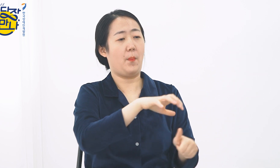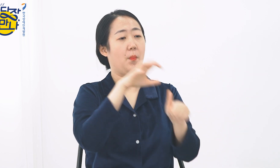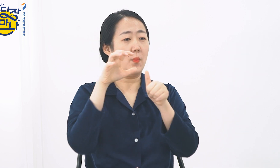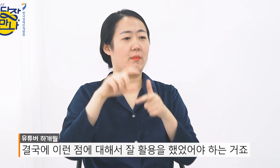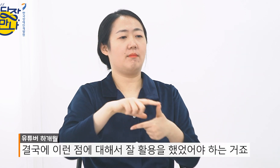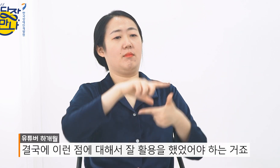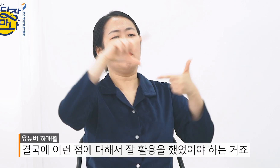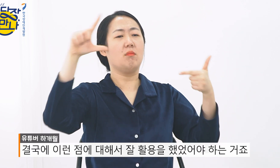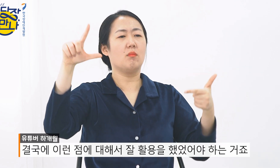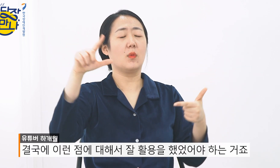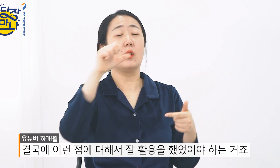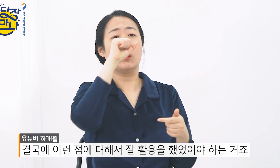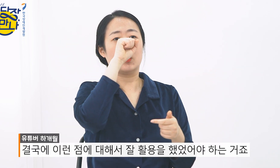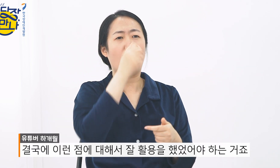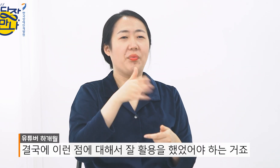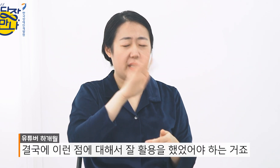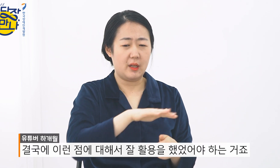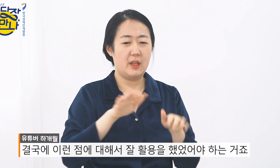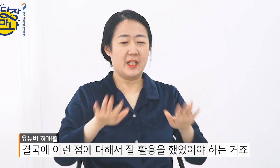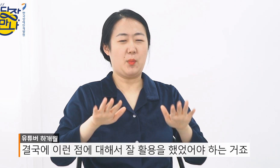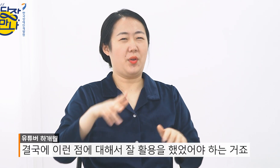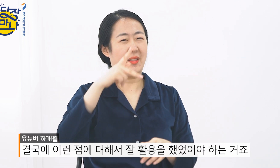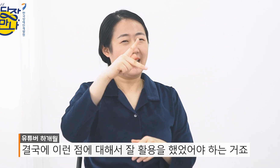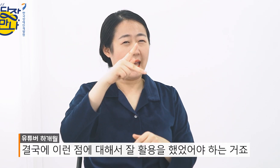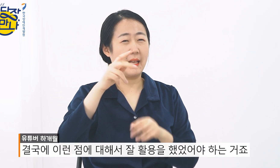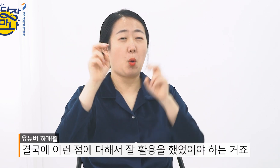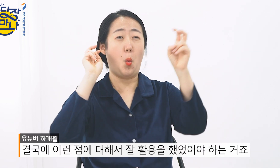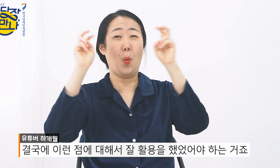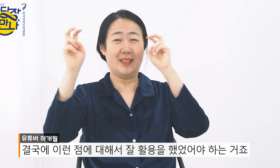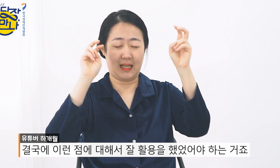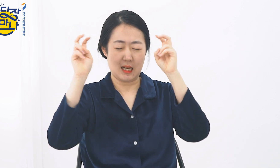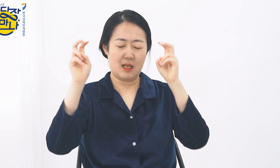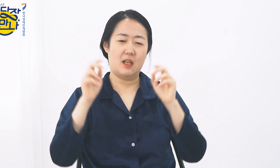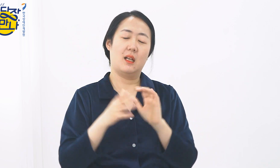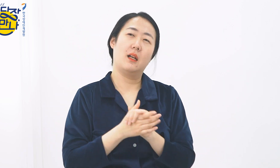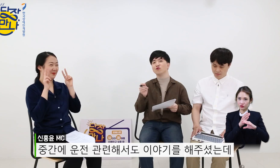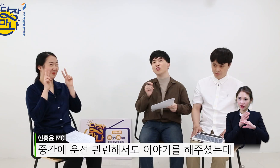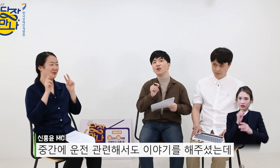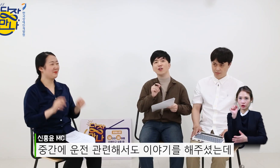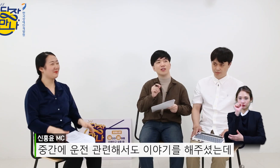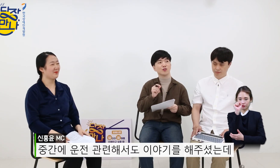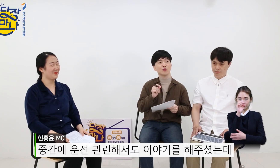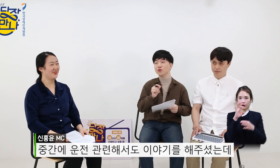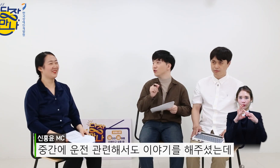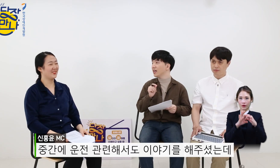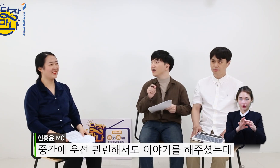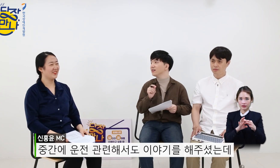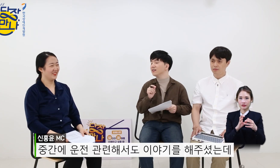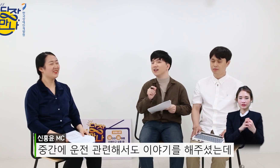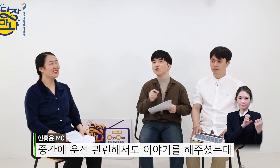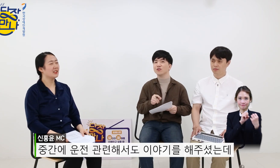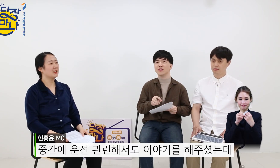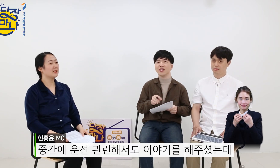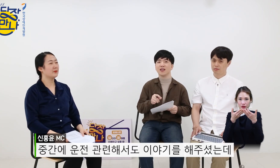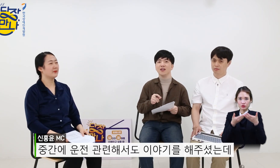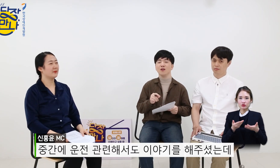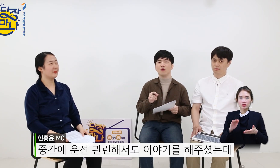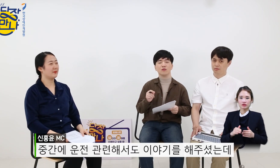결국에 이런 점에 대해서 잘 활용을 했었어야 하는 거죠 근데 이제 중간에 운전 관련해서도 얘기를 해 주셨는데 어?